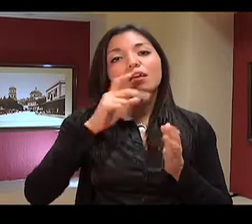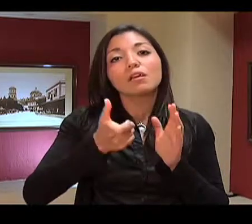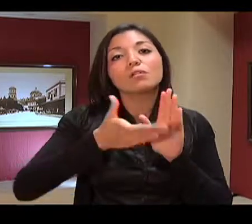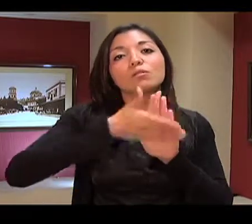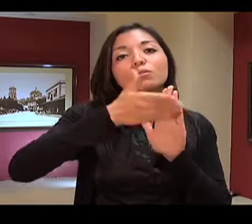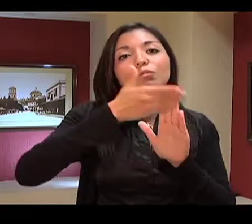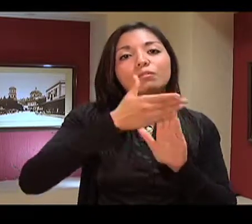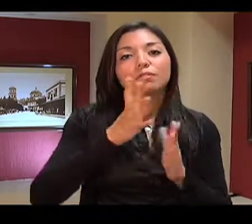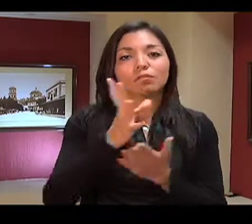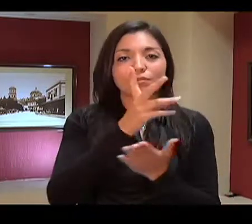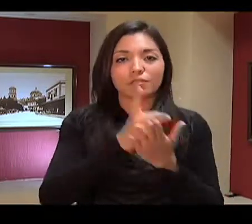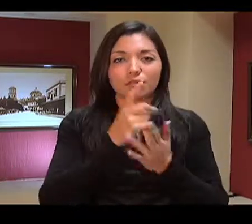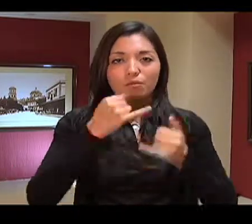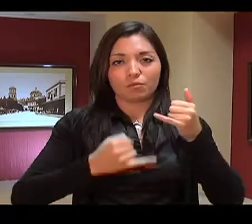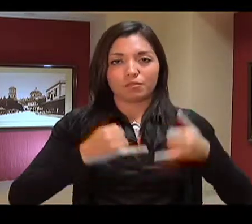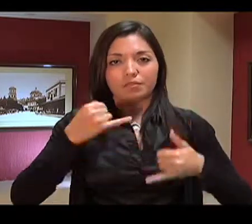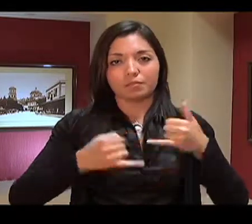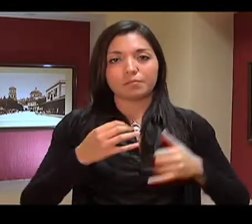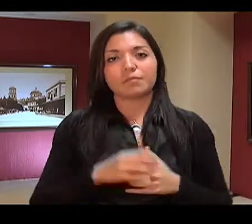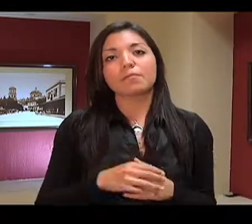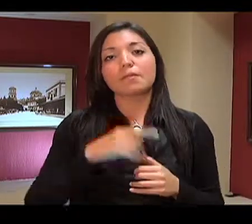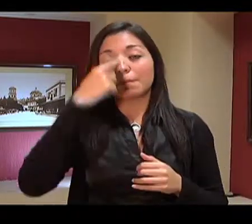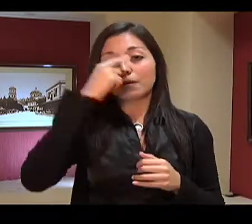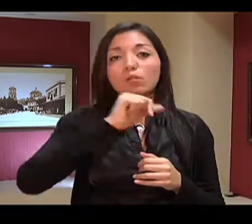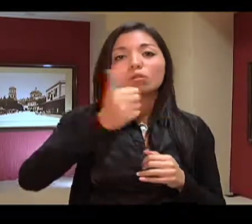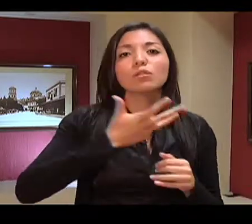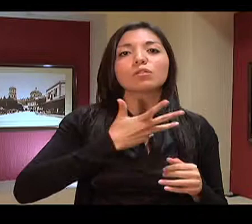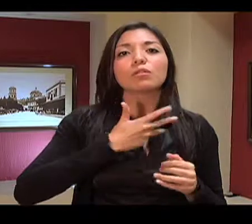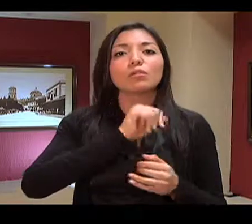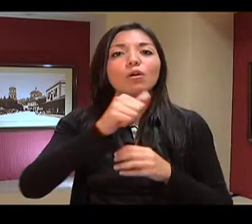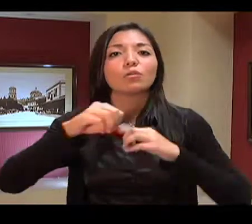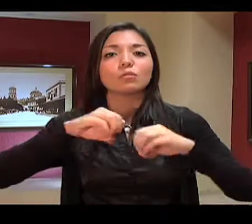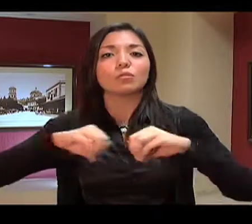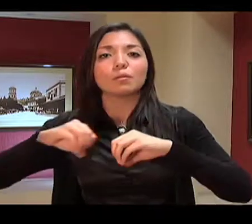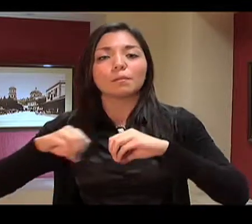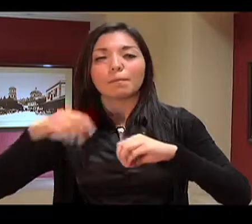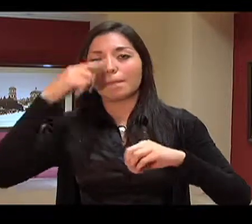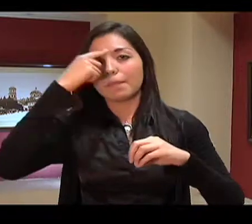Ciudad Judicial, así como otras obras y recursos en las que existen cuestionamientos.